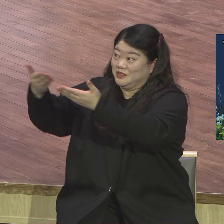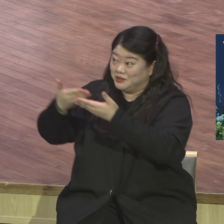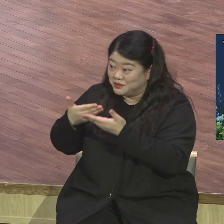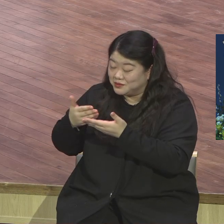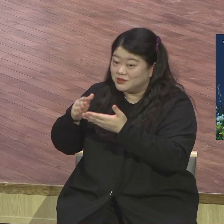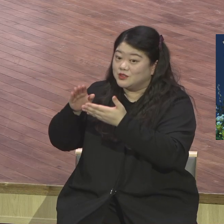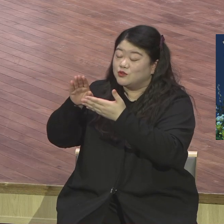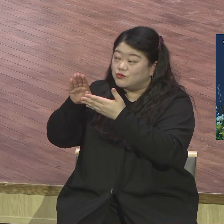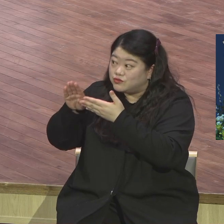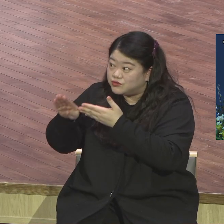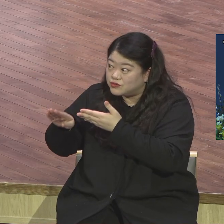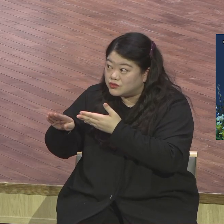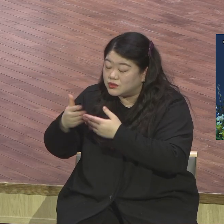전도하는데 돈 써봤어요